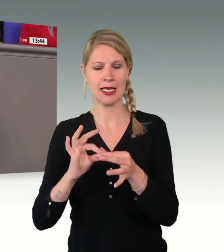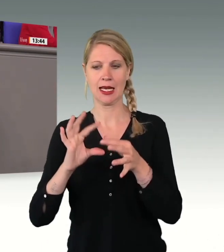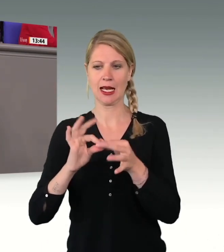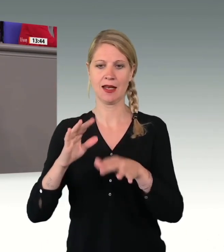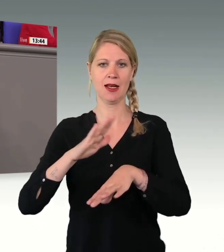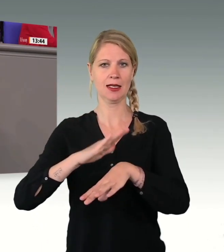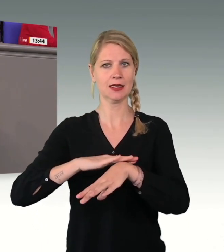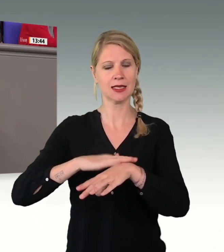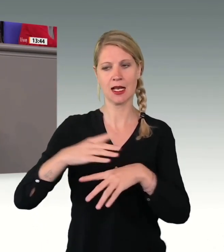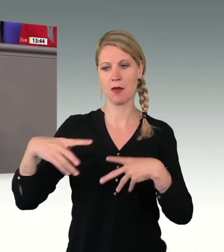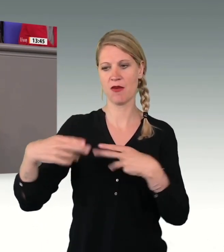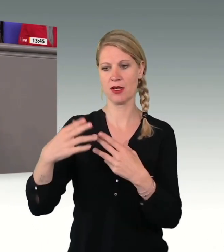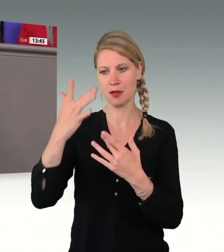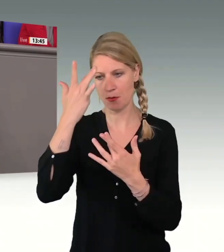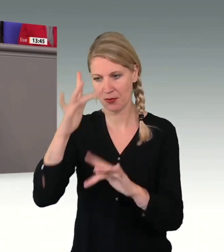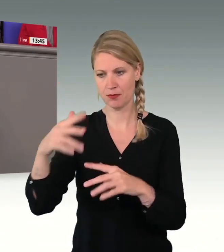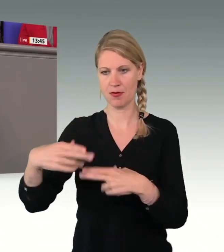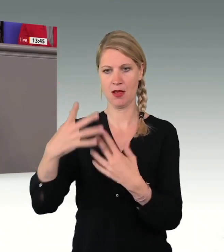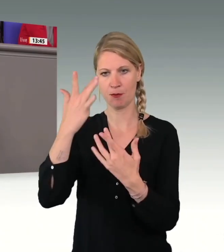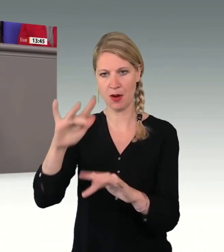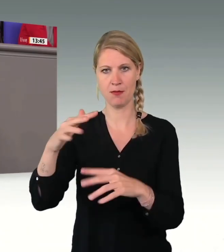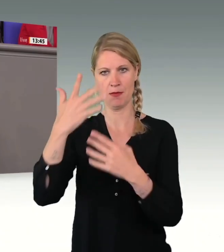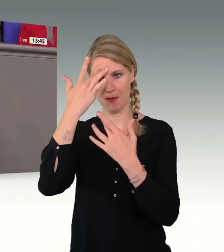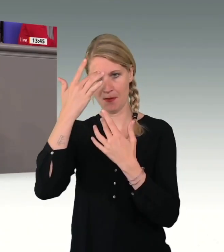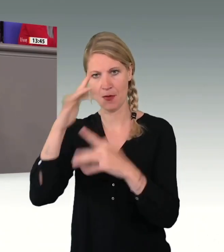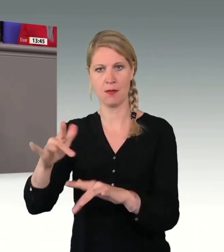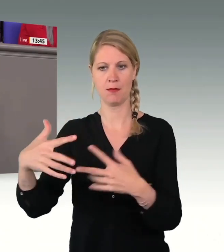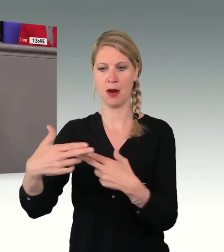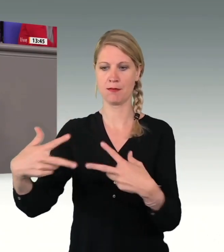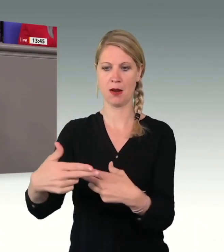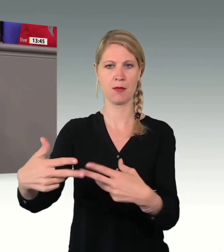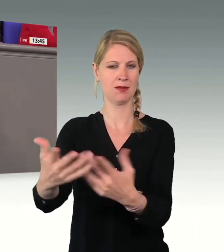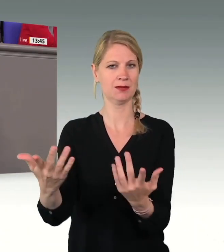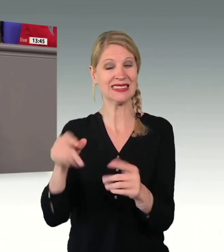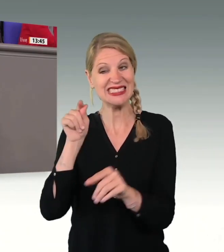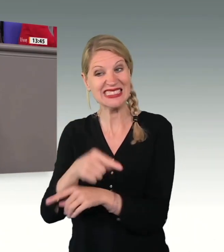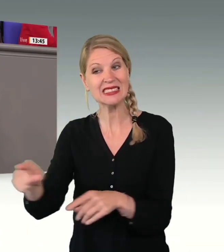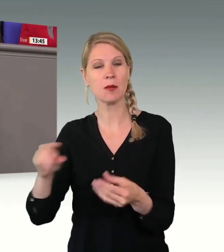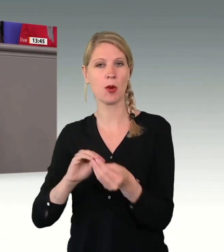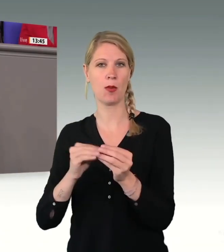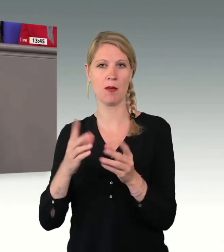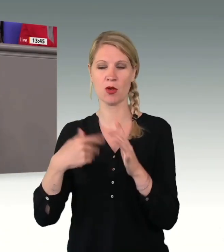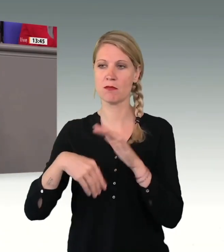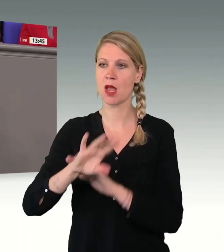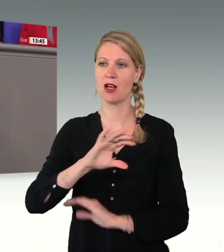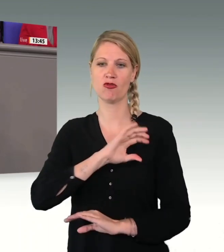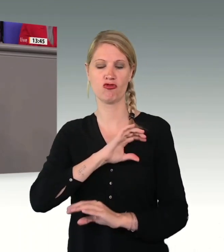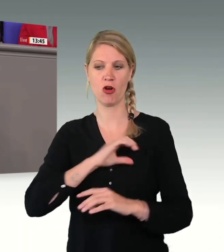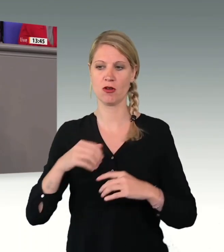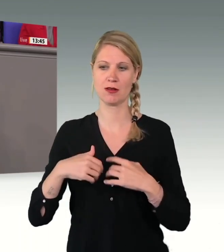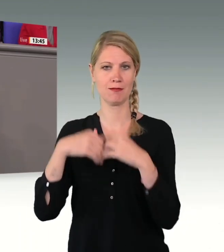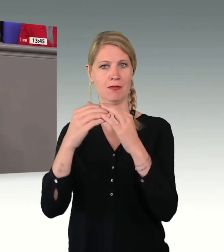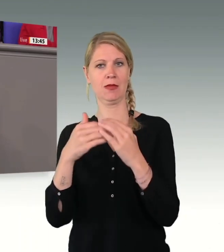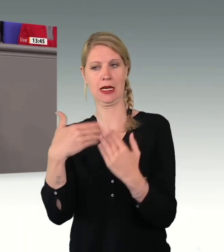zu haben, sodass es sich für sich auch nicht lohnt, etwas hier aufzubauen. Das ist das Problem. Und deswegen wollen wir Chancen schaffen, Chancen für beide